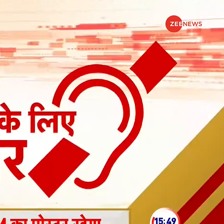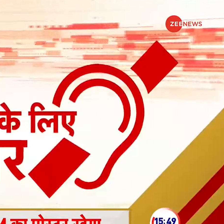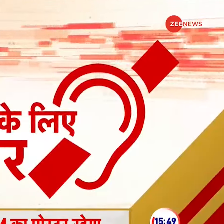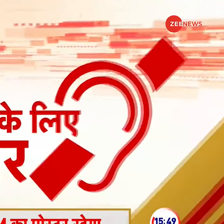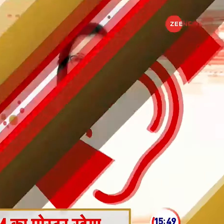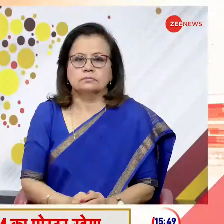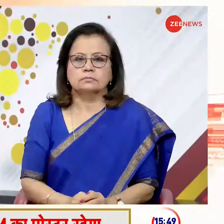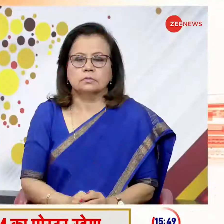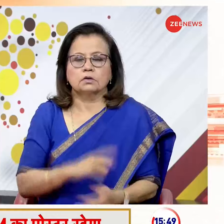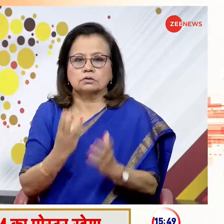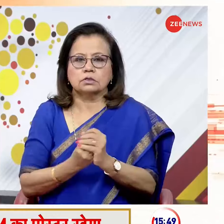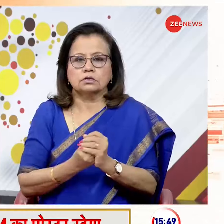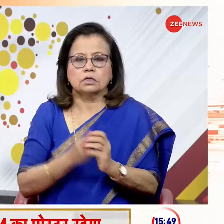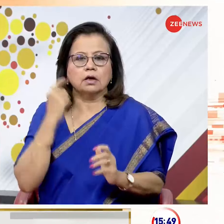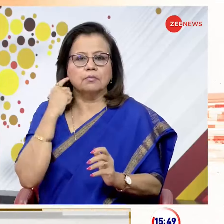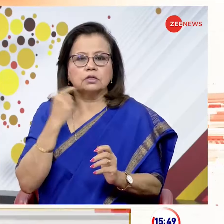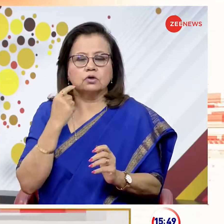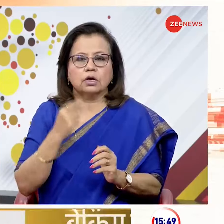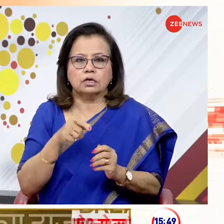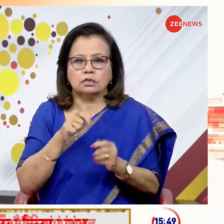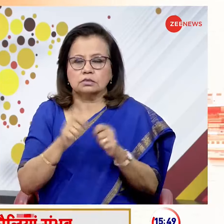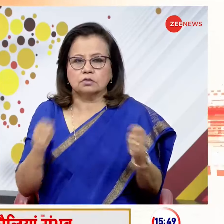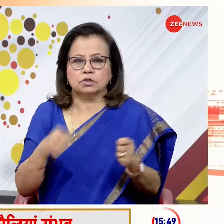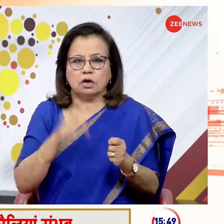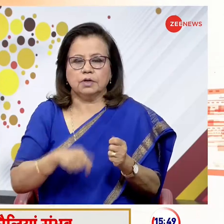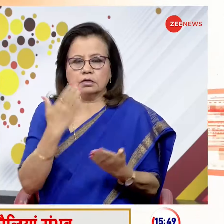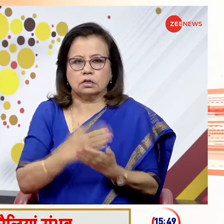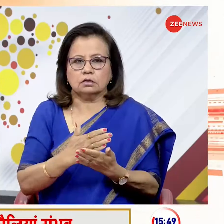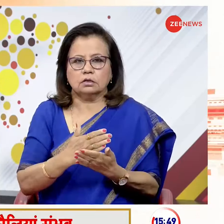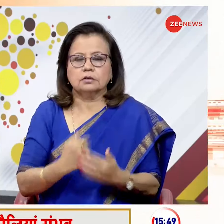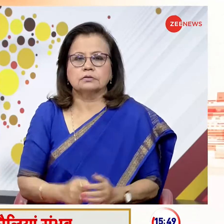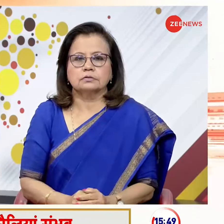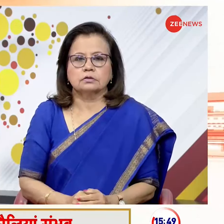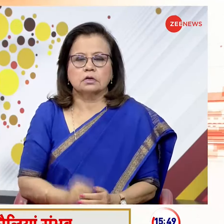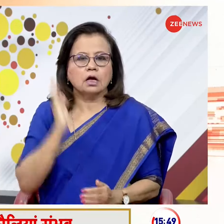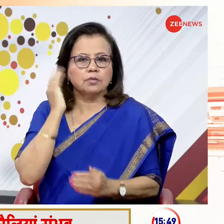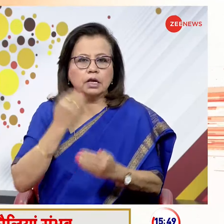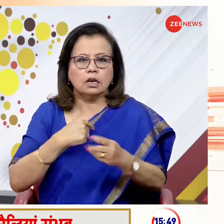और इसी के साथ बधिरों के लिए समाचार में अभी के लिए बसिता है खबरें लगातार जानी है